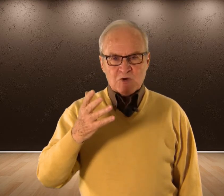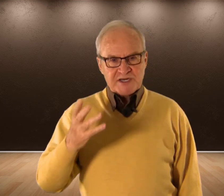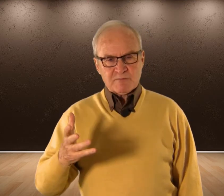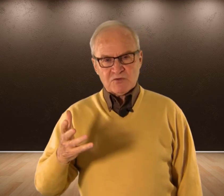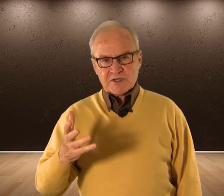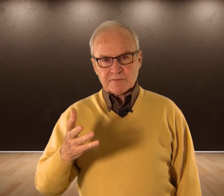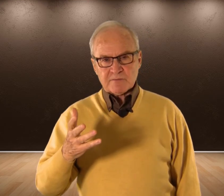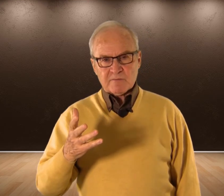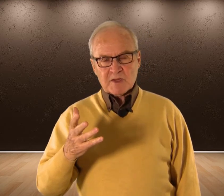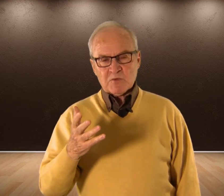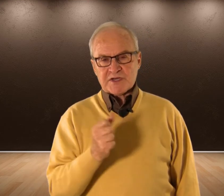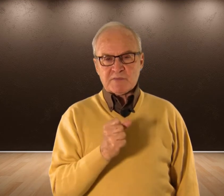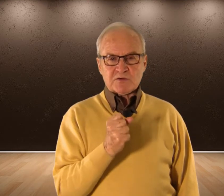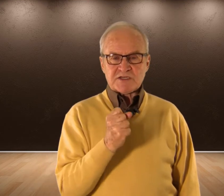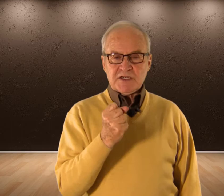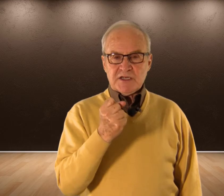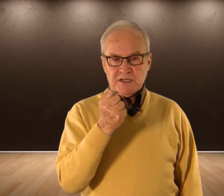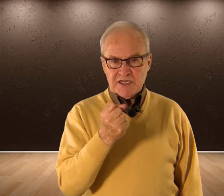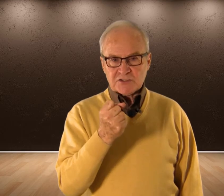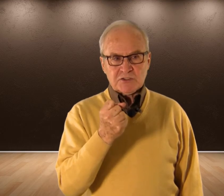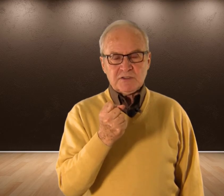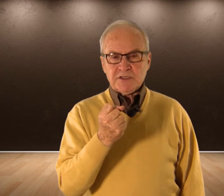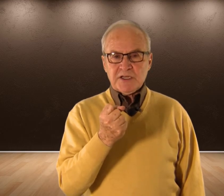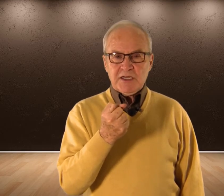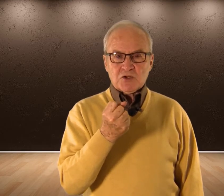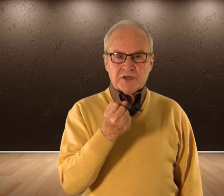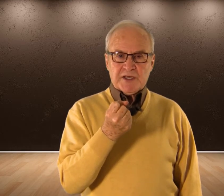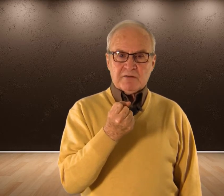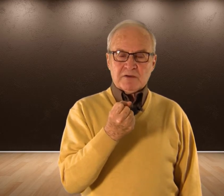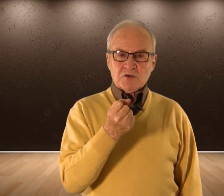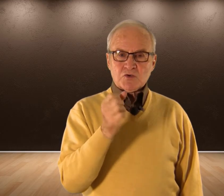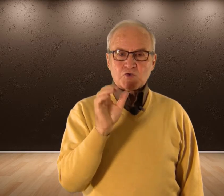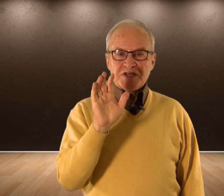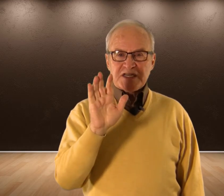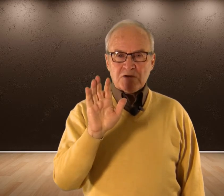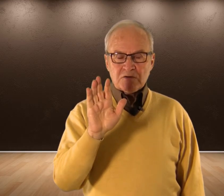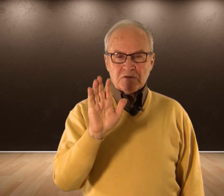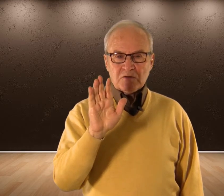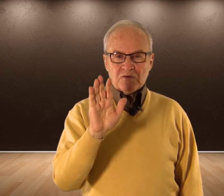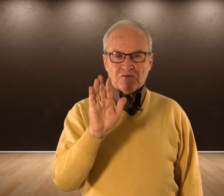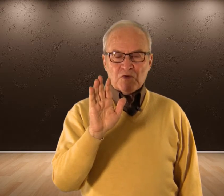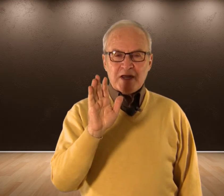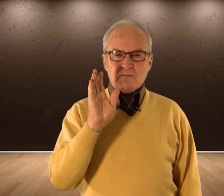mujeres maduras Mujeres maduras Y esto Hizo que Su deseo Fuera